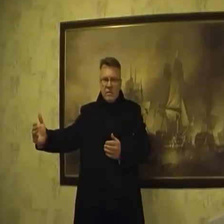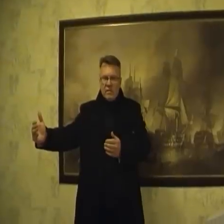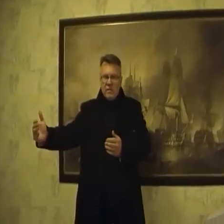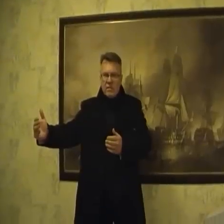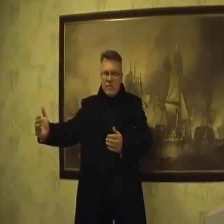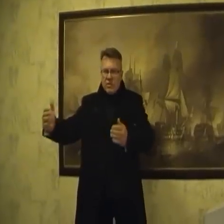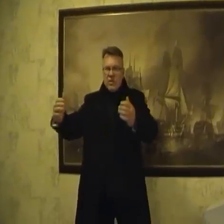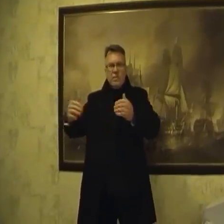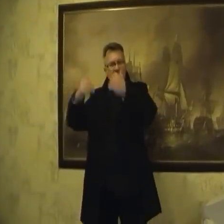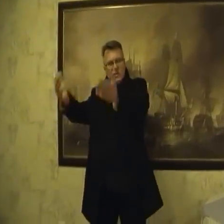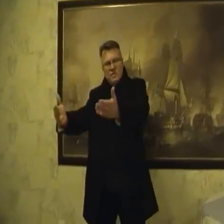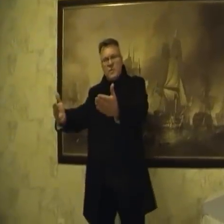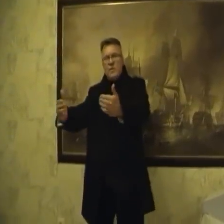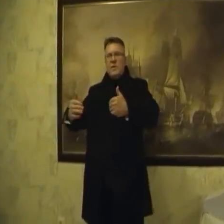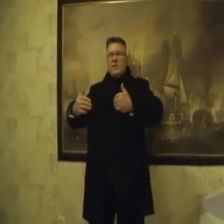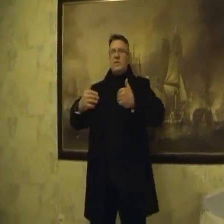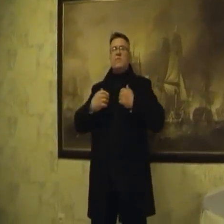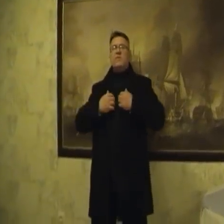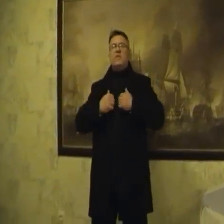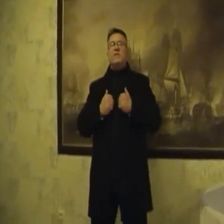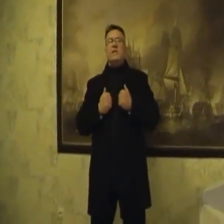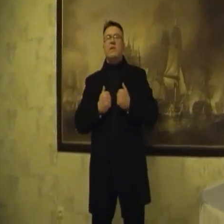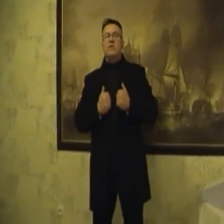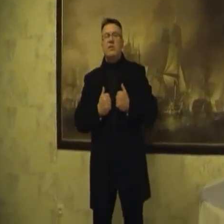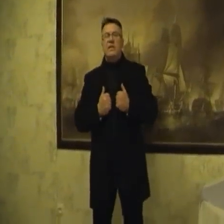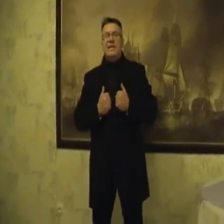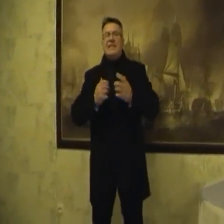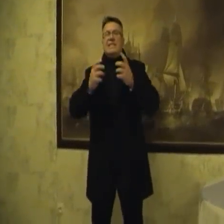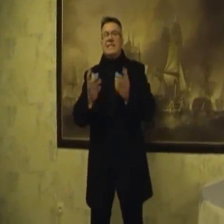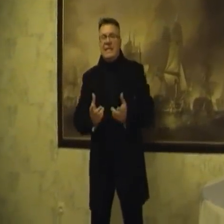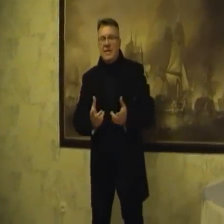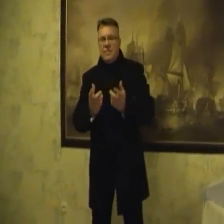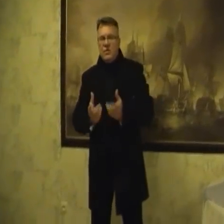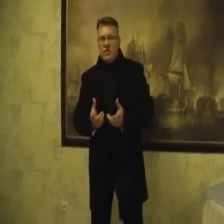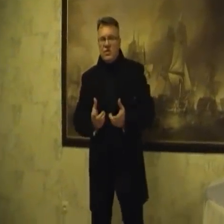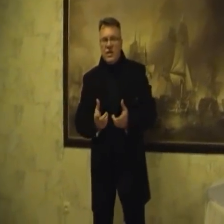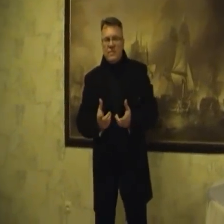czyli politycy. Mamy, mówi się nawet takie określenie, scena polityczna.